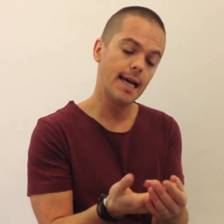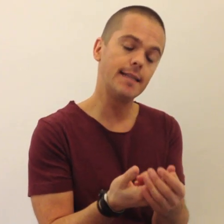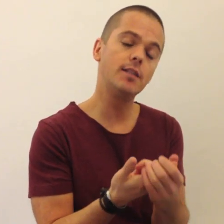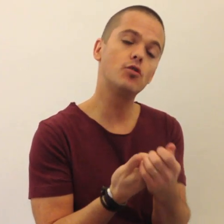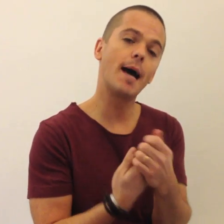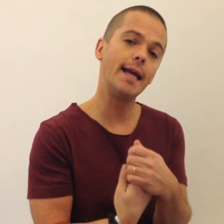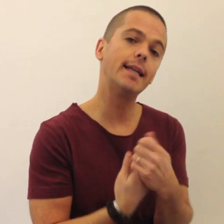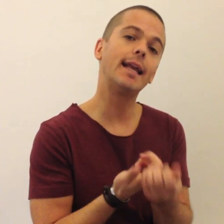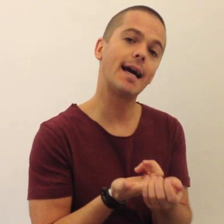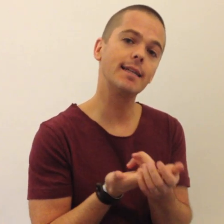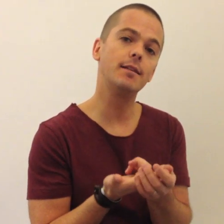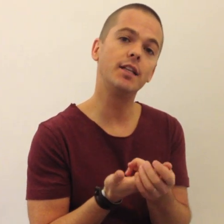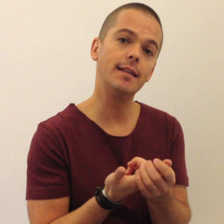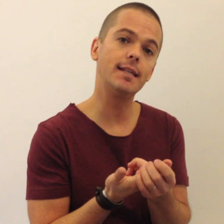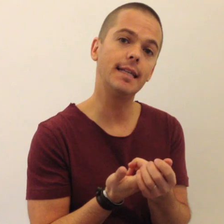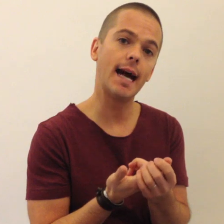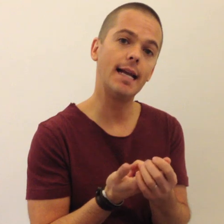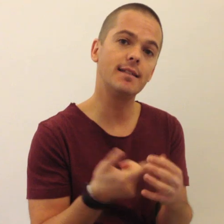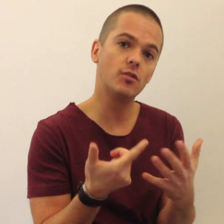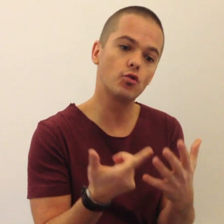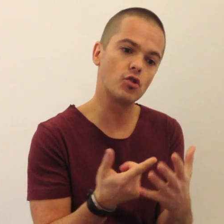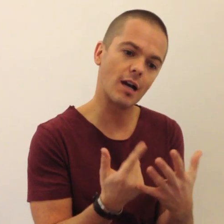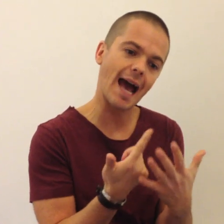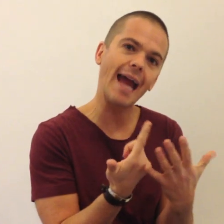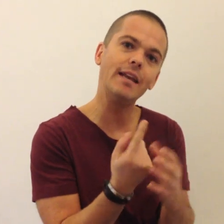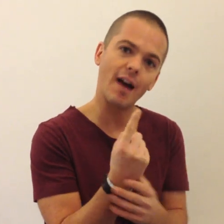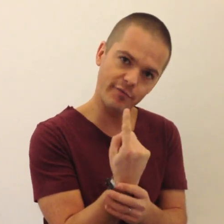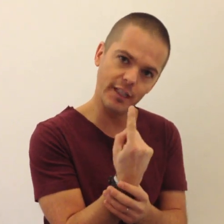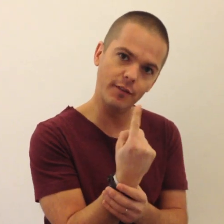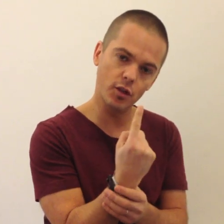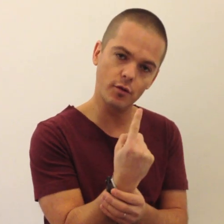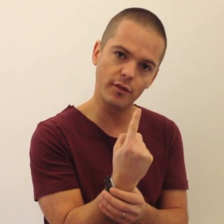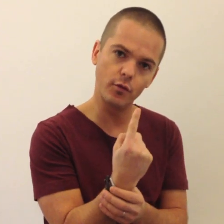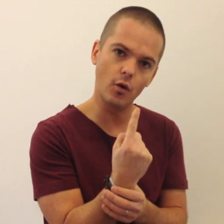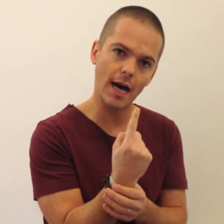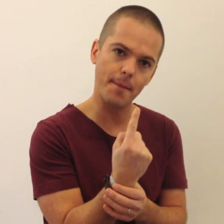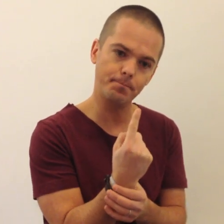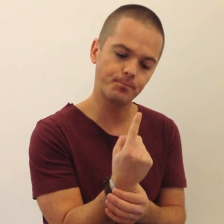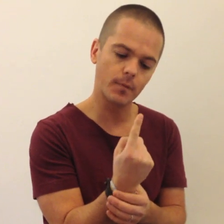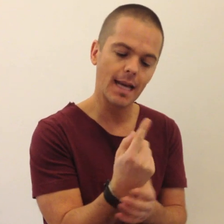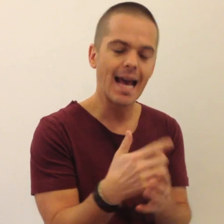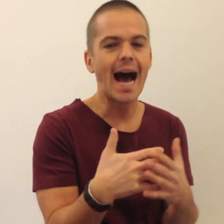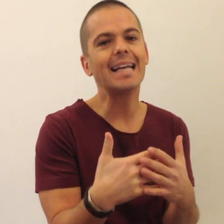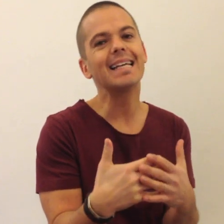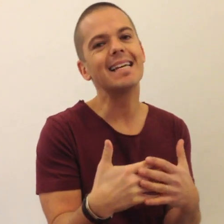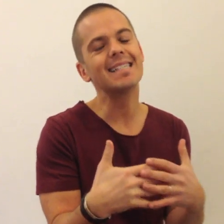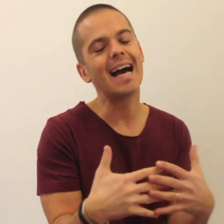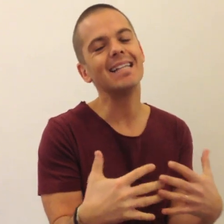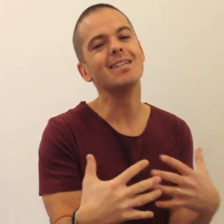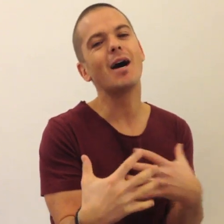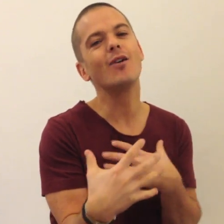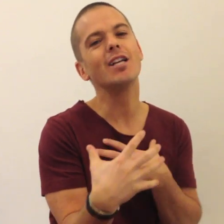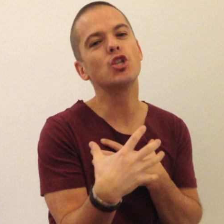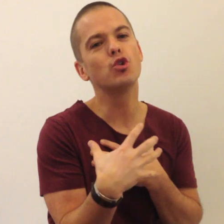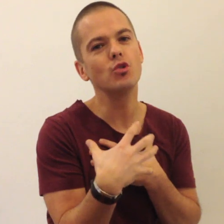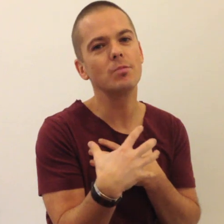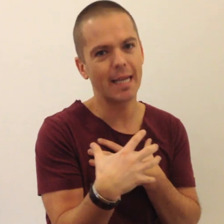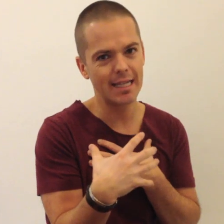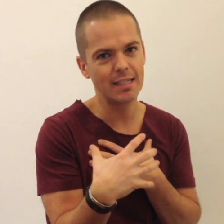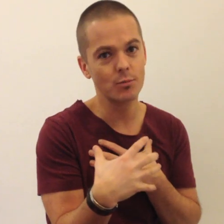es ist zum einen ein Aggressivitätssignal, es ist sozusagen eine Waffe, die wir zur Verfügung haben. Andererseits kann es aber auch ein Schutzmechanismus